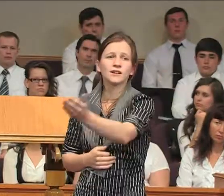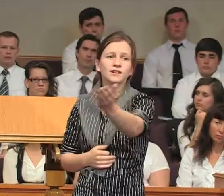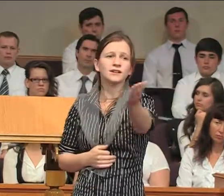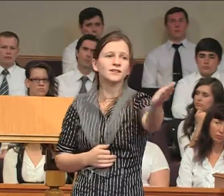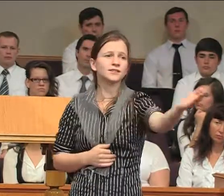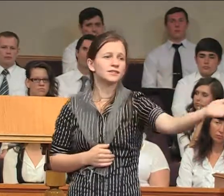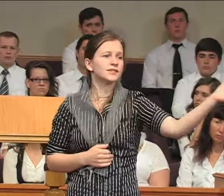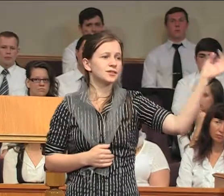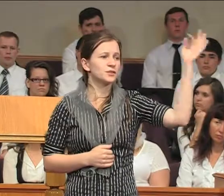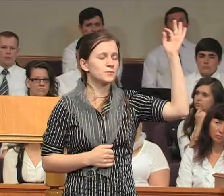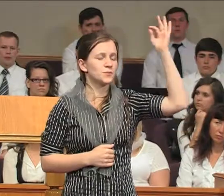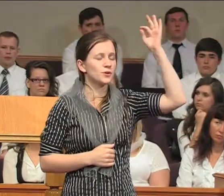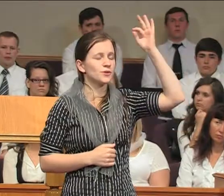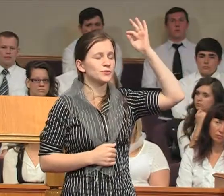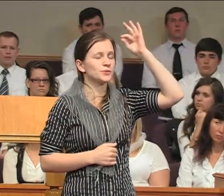их вспомню.